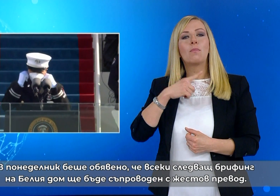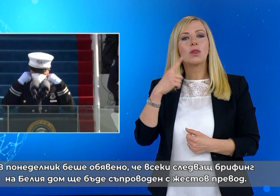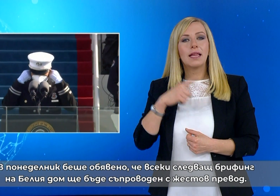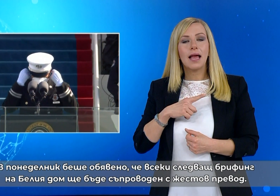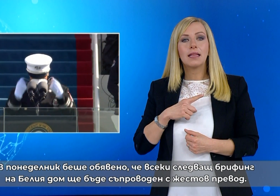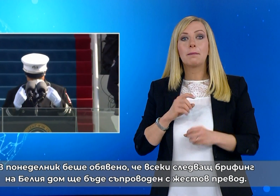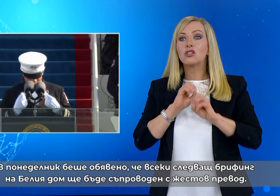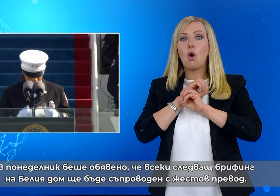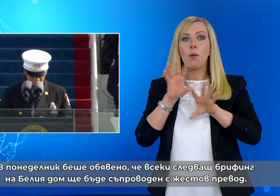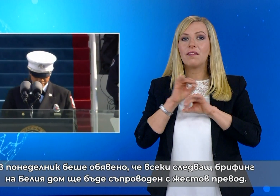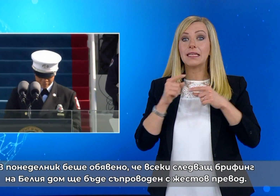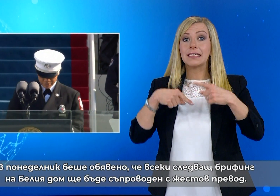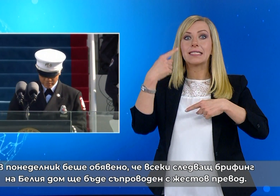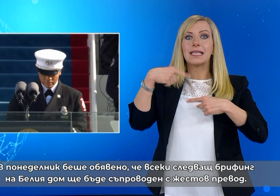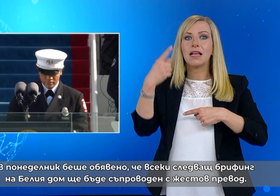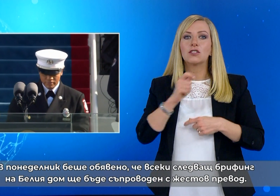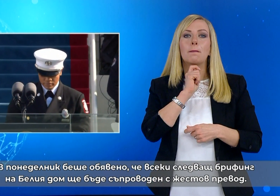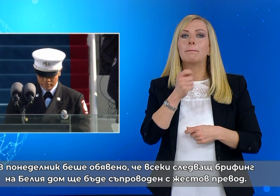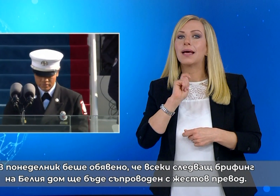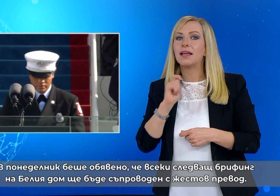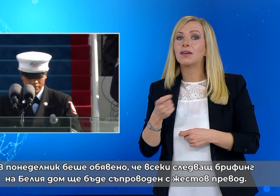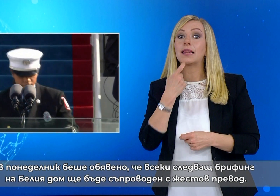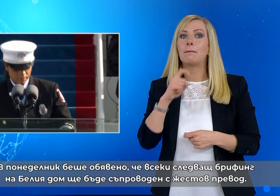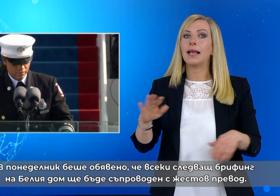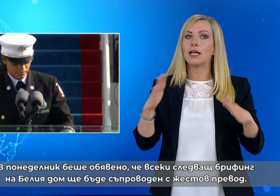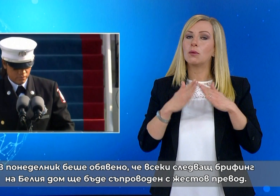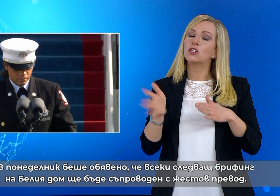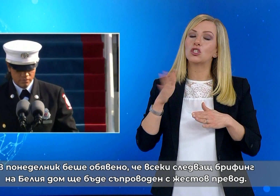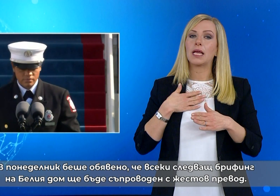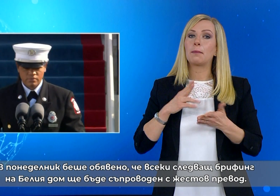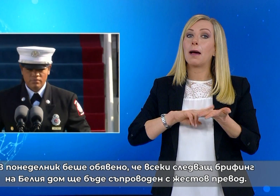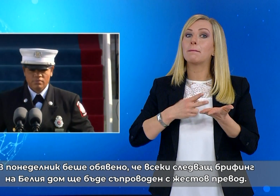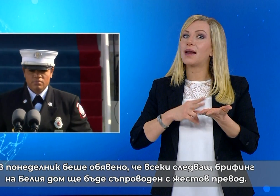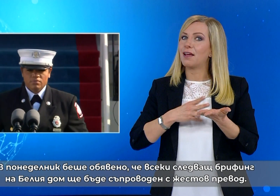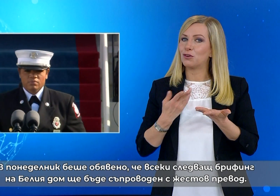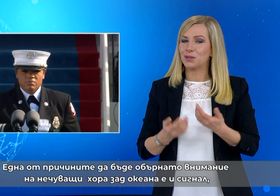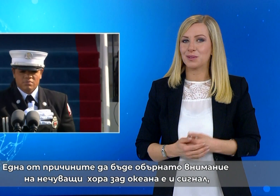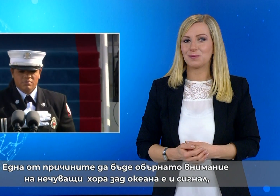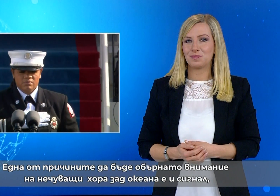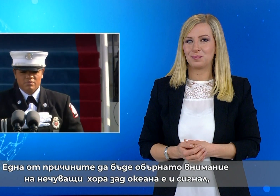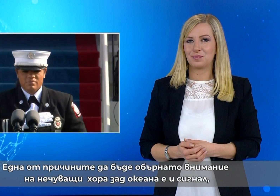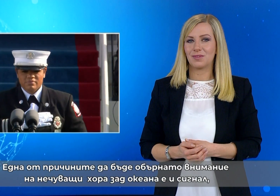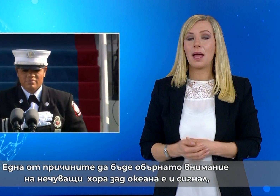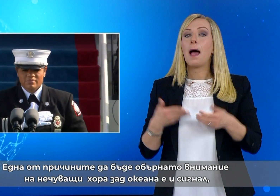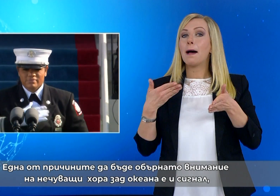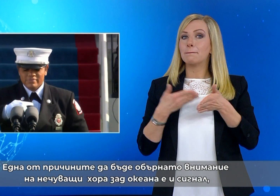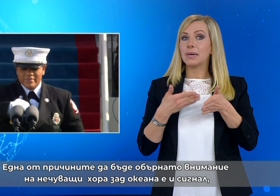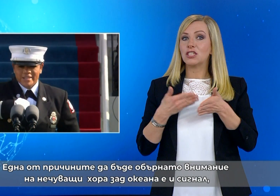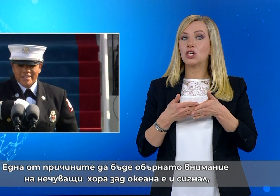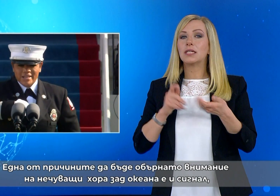всеки следващ брифинг на Белия дом ще бъде съпроводен с жестов превод. Една от причините да бъде обърнато внимание